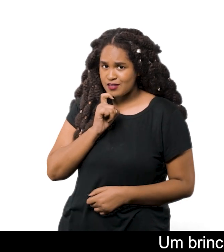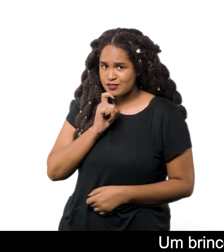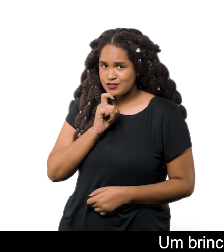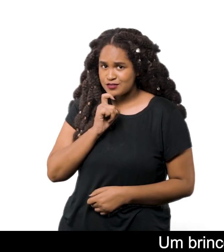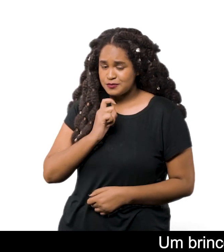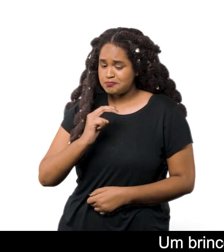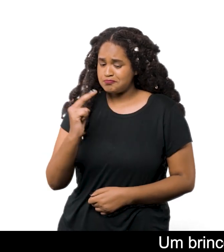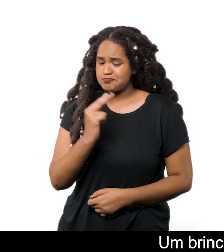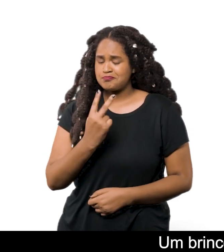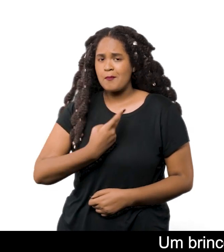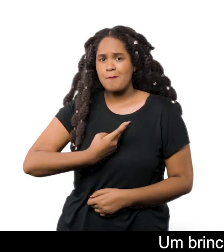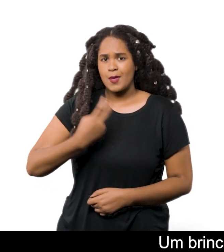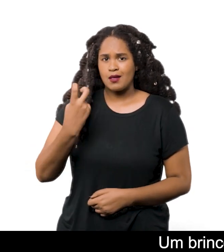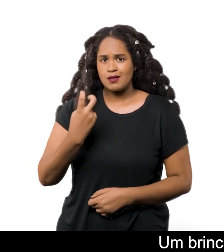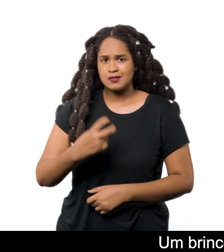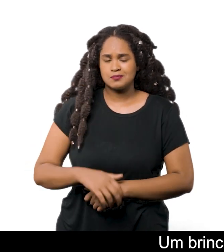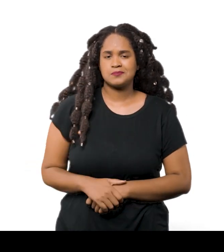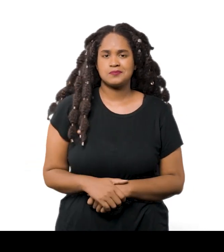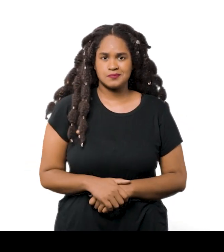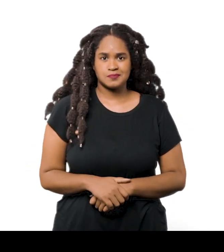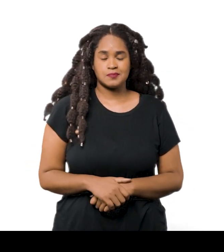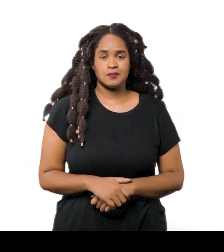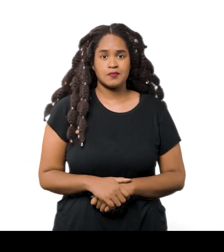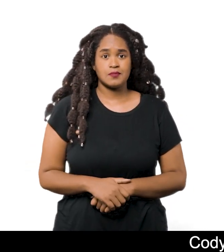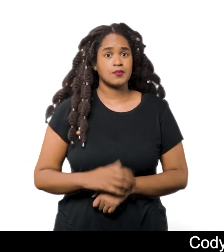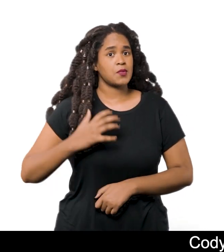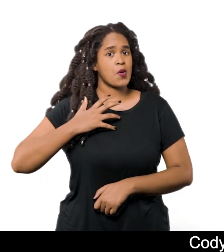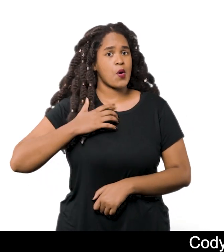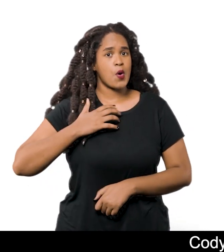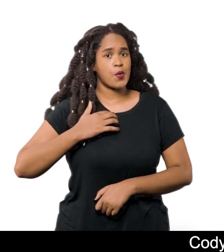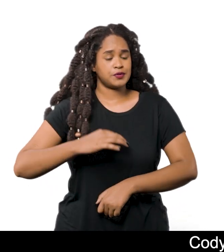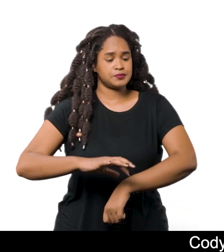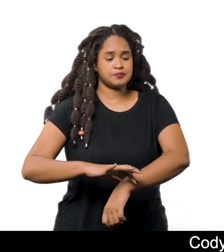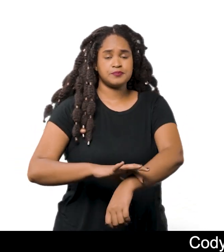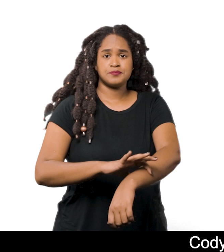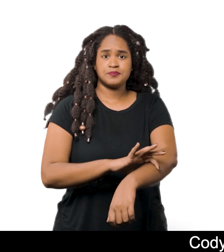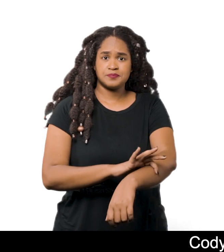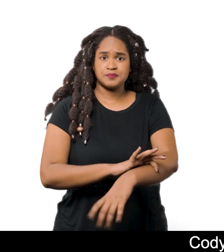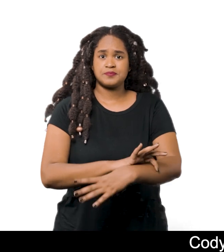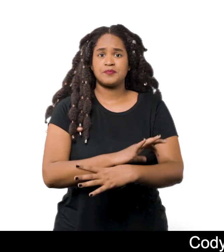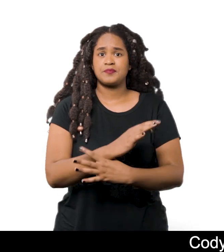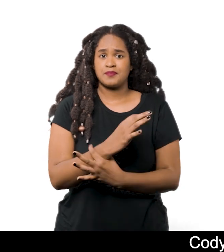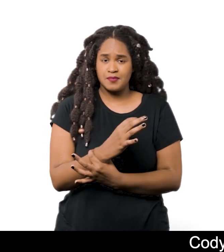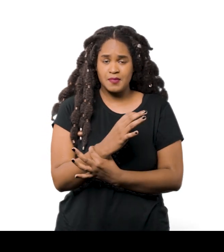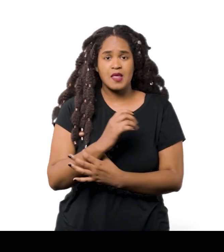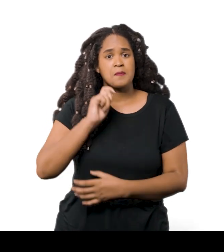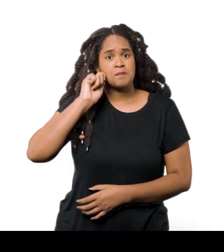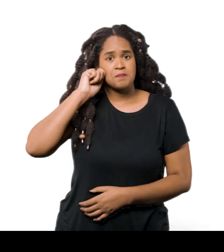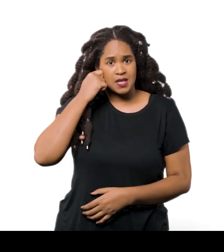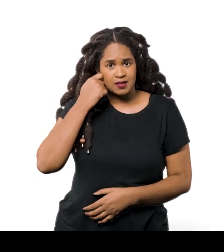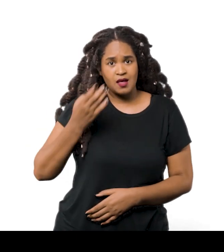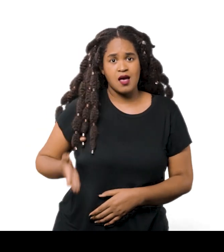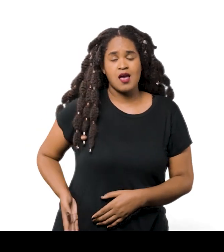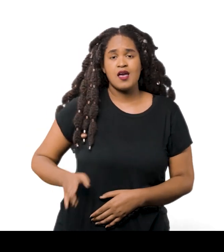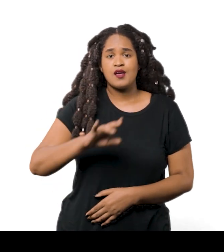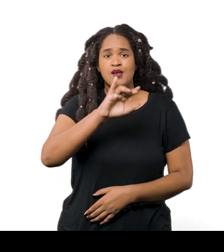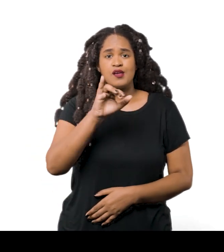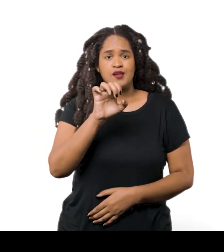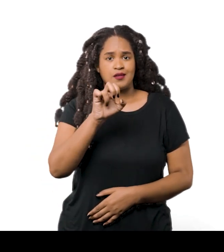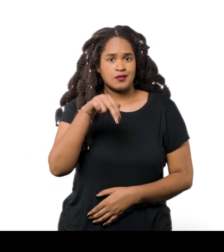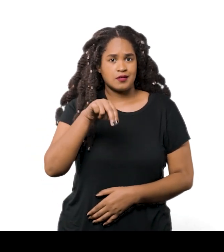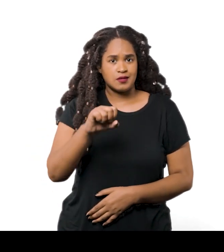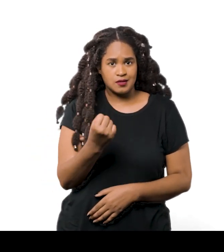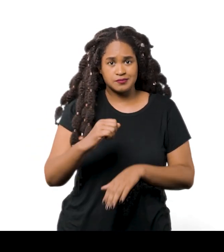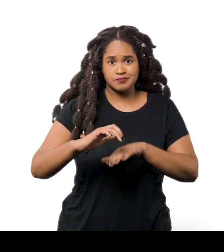sobressai por entre os cabelos negros Code está de blusa de manga comprida preta, calça jeans e tênis